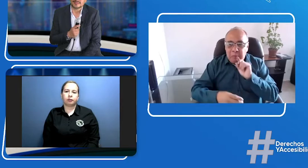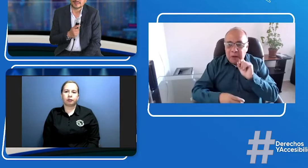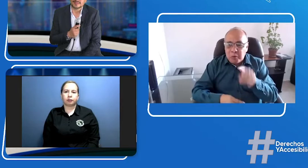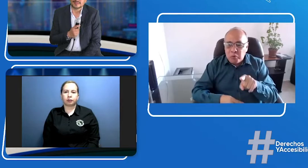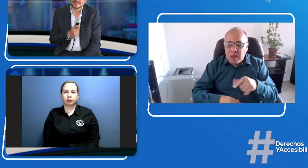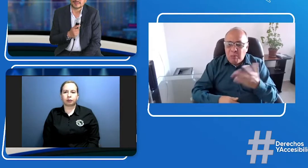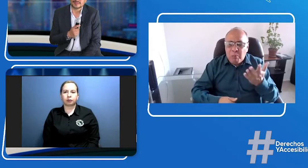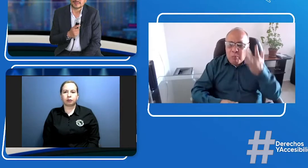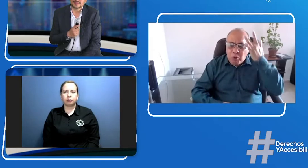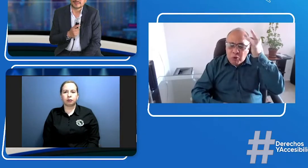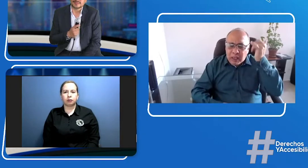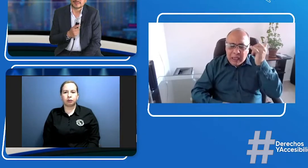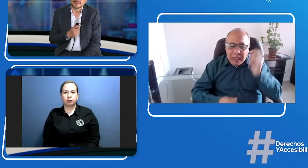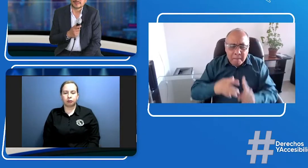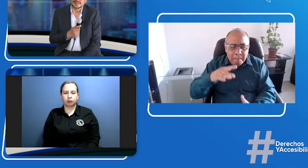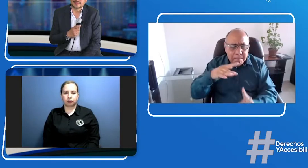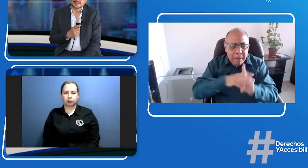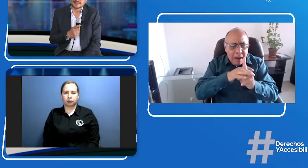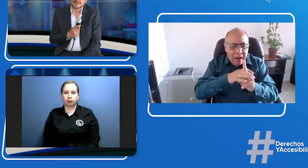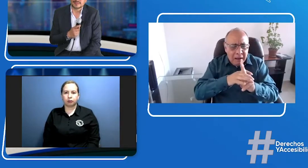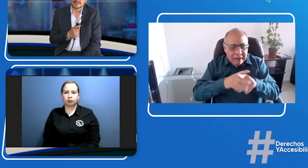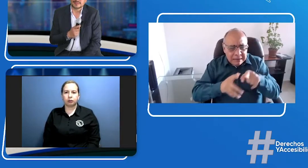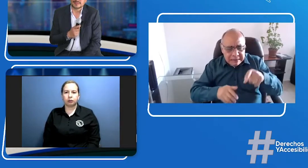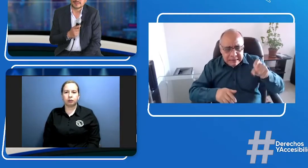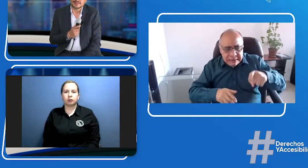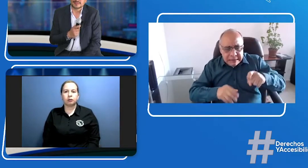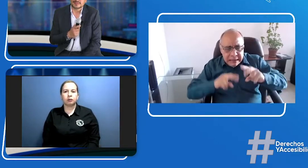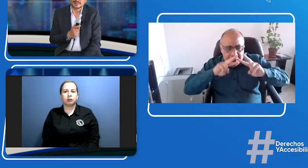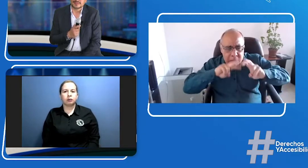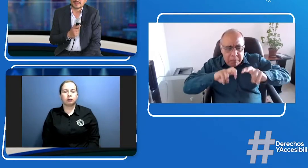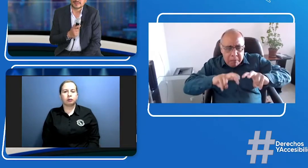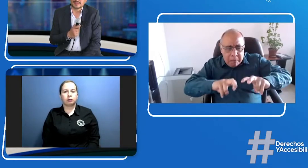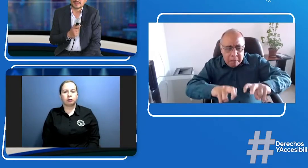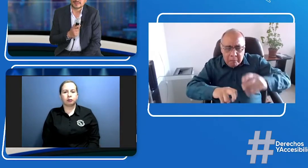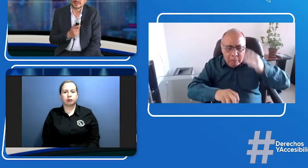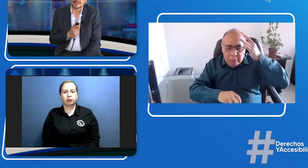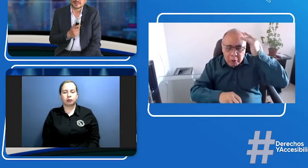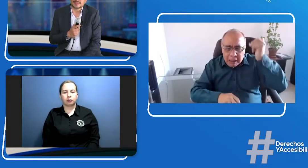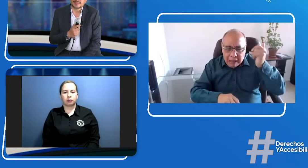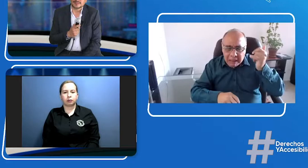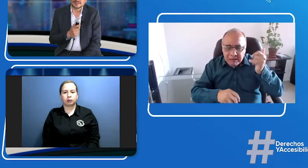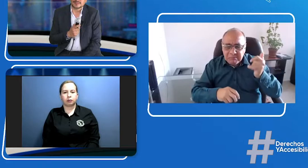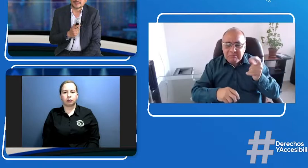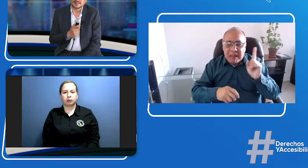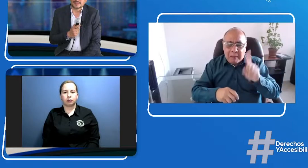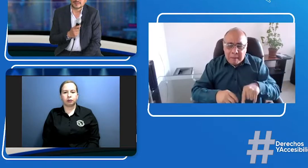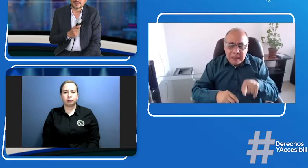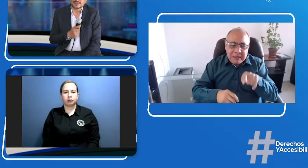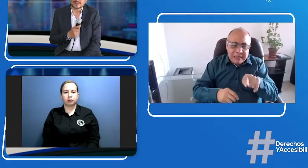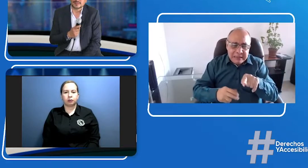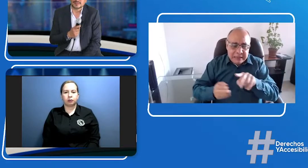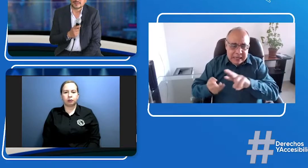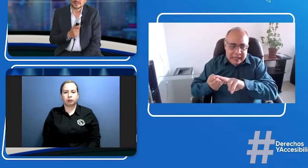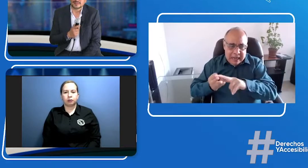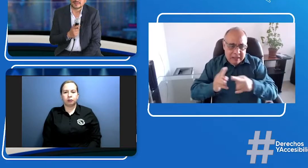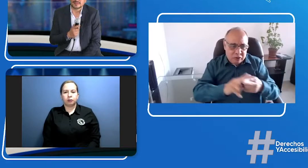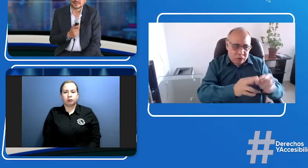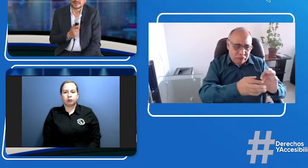acerca de estos servicios de televisión. Entonces, ¿qué motiva a hacer esta investigación? ¿Qué los lleva a hacer a